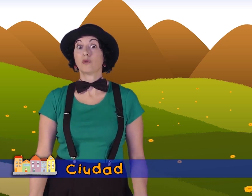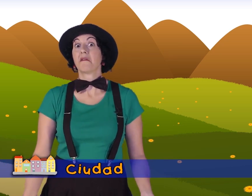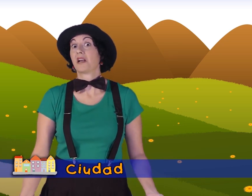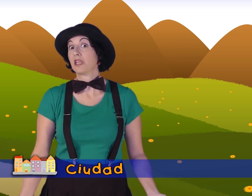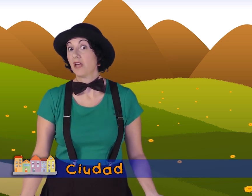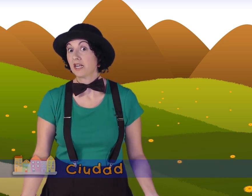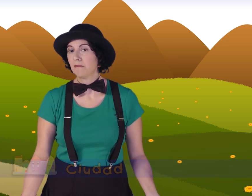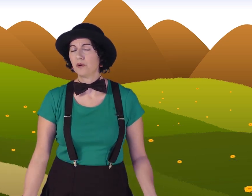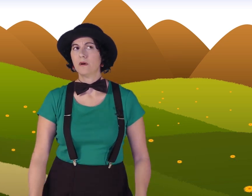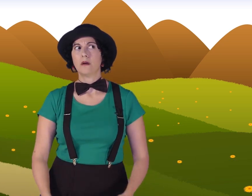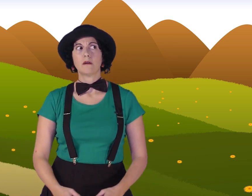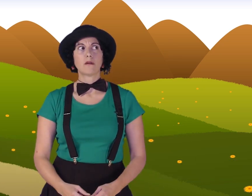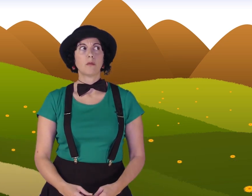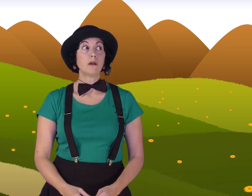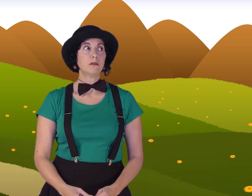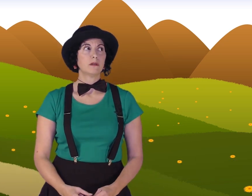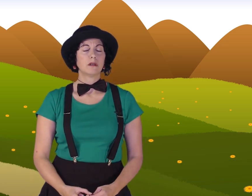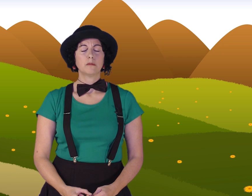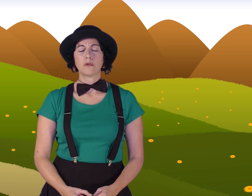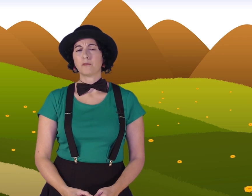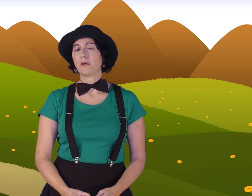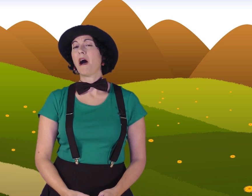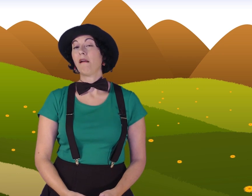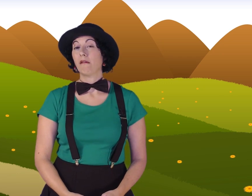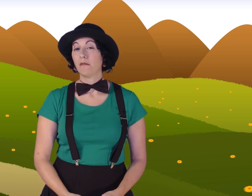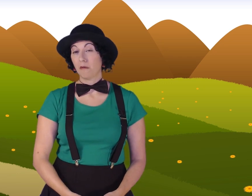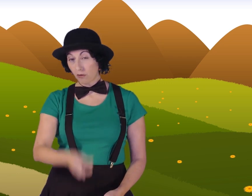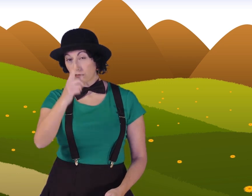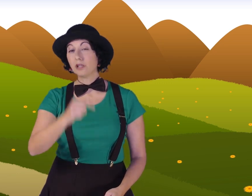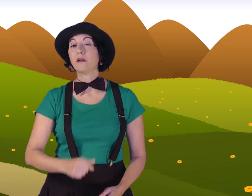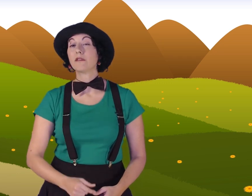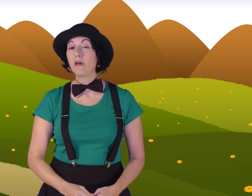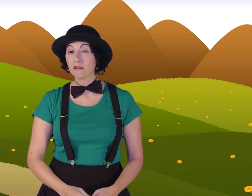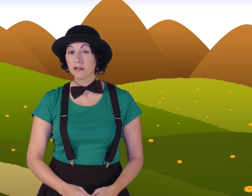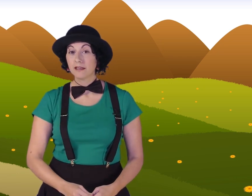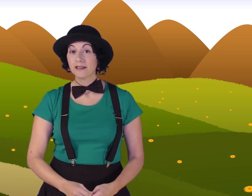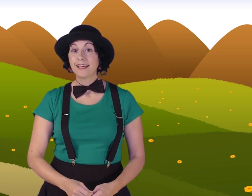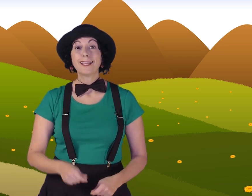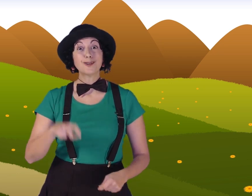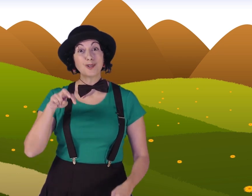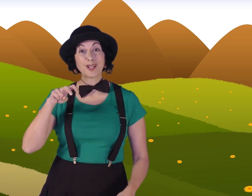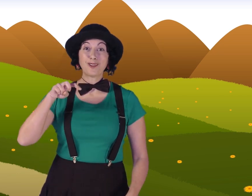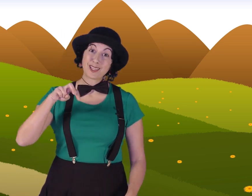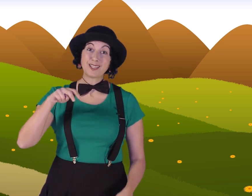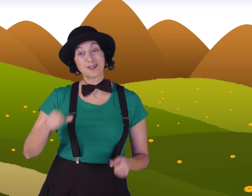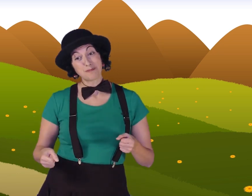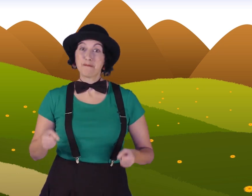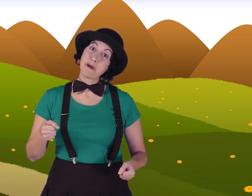nunca había salido del campo, dijo, bueno, pues probad. Me voy contigo a la ciudad. Y los dos ratoncitos, pimba,